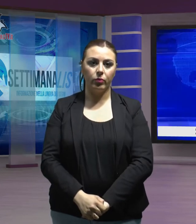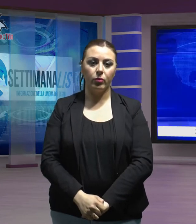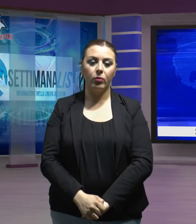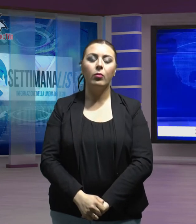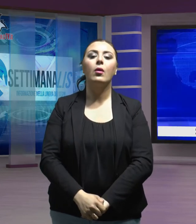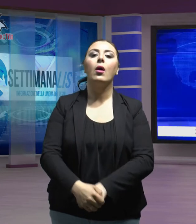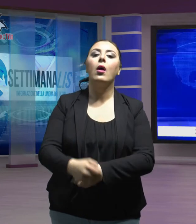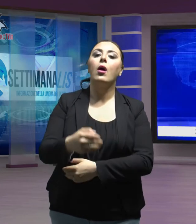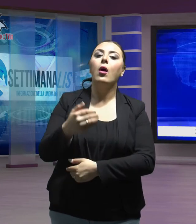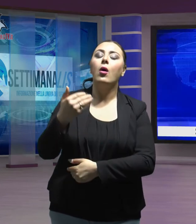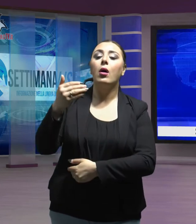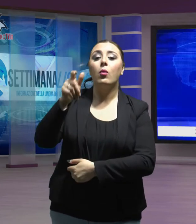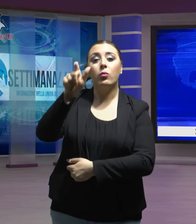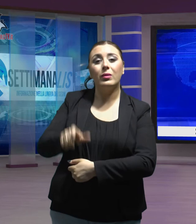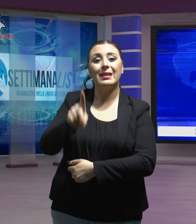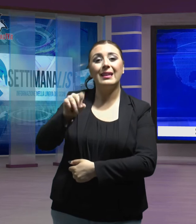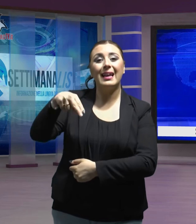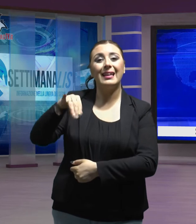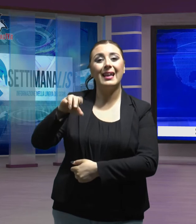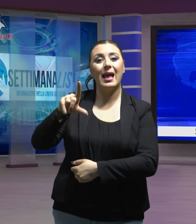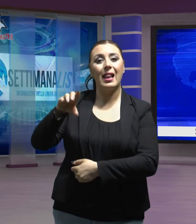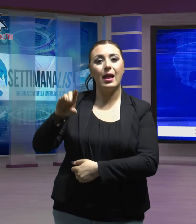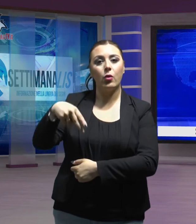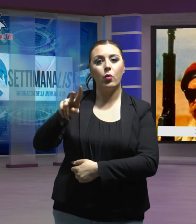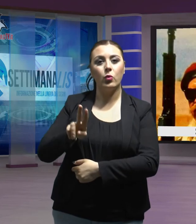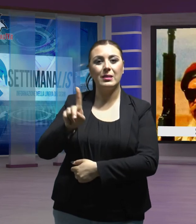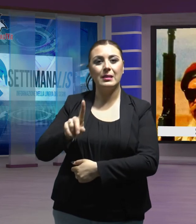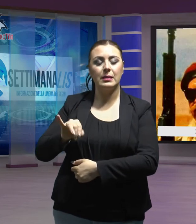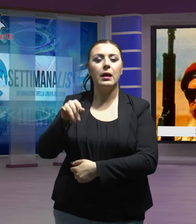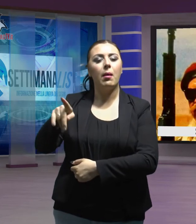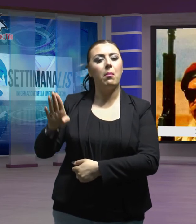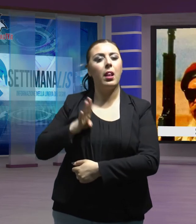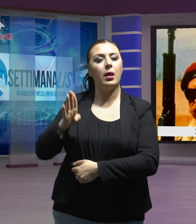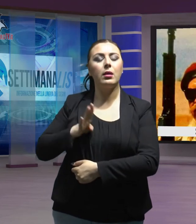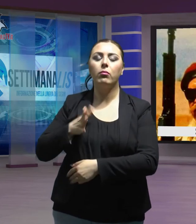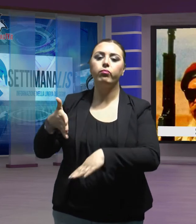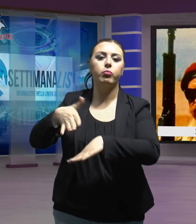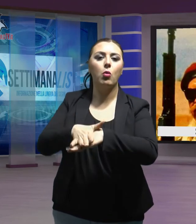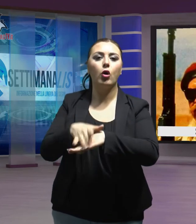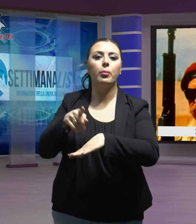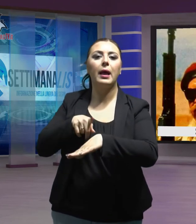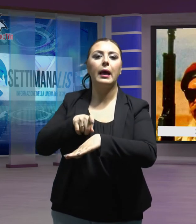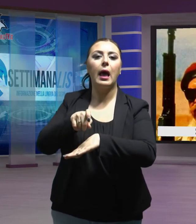cancro Daniele Nuzzi, il militare di Soverato che negli anni scorsi